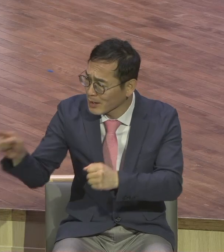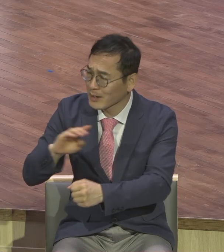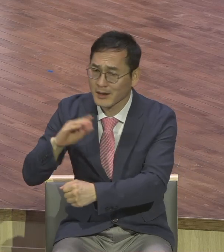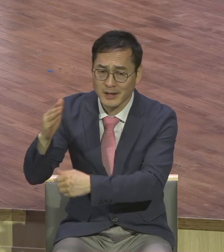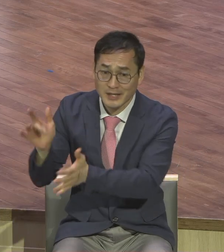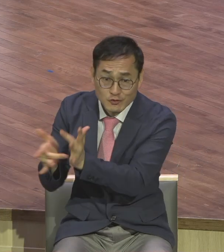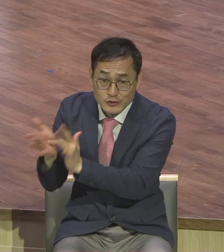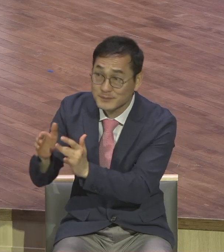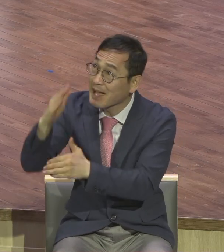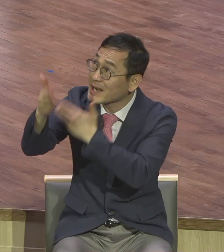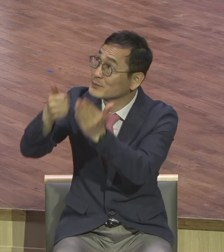인정하게 된단 말이에요.